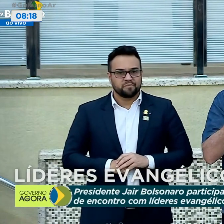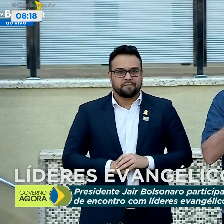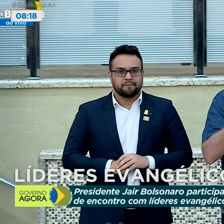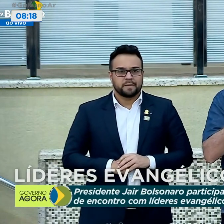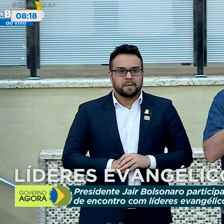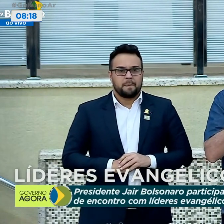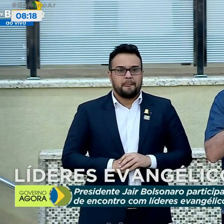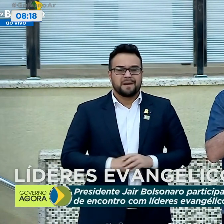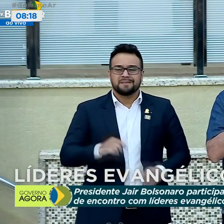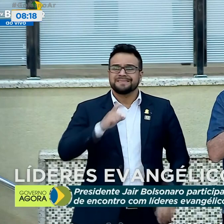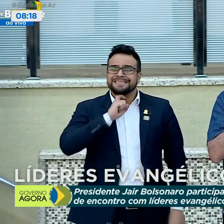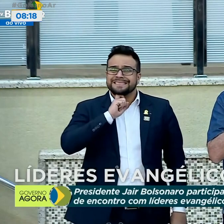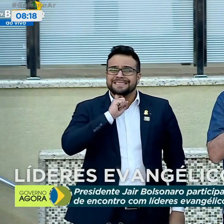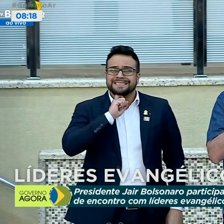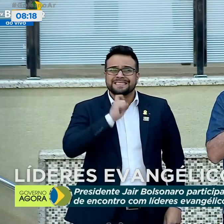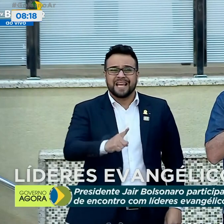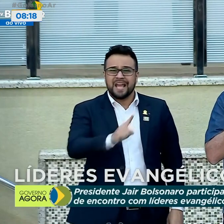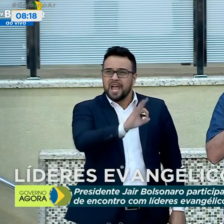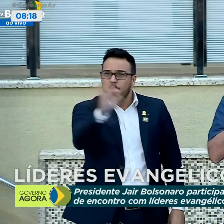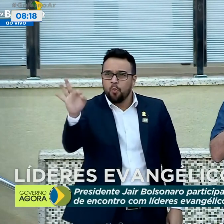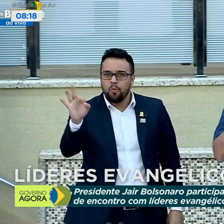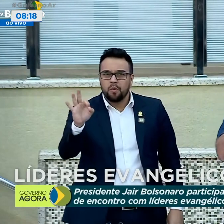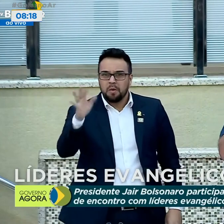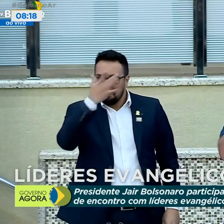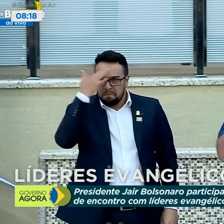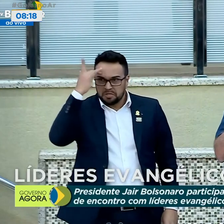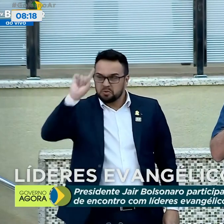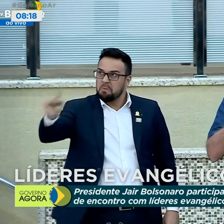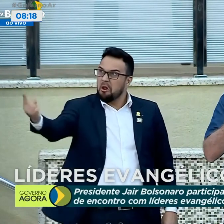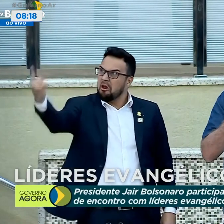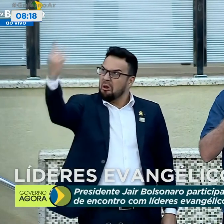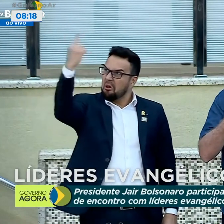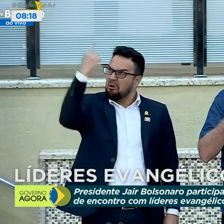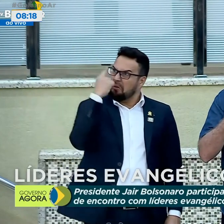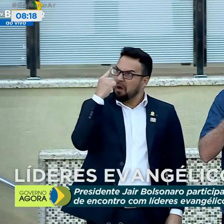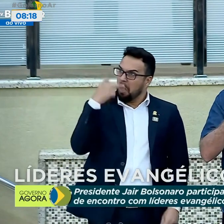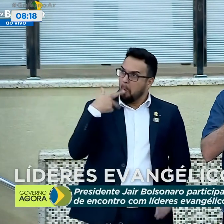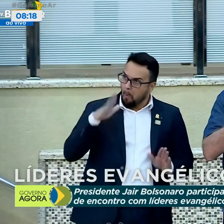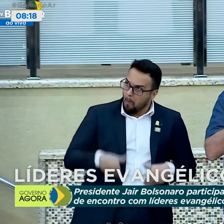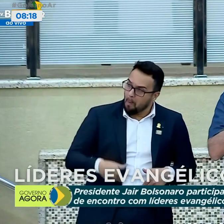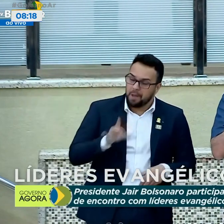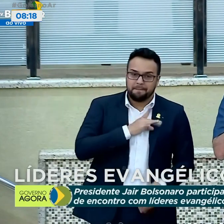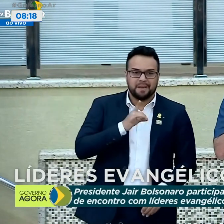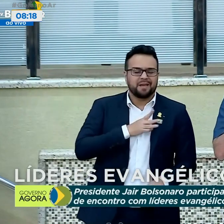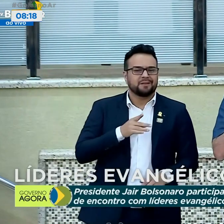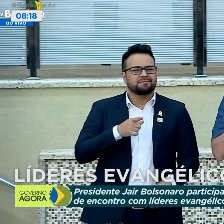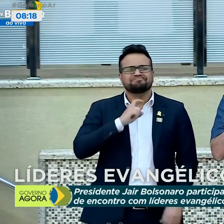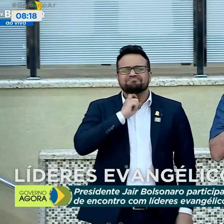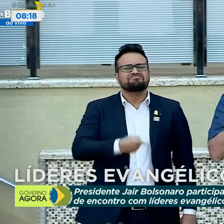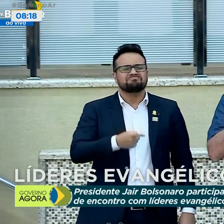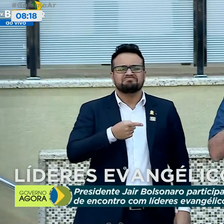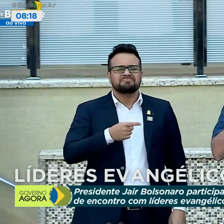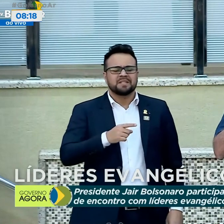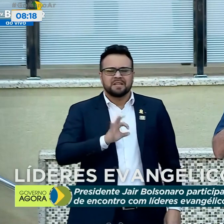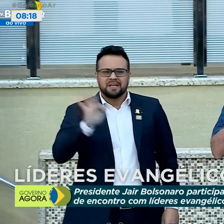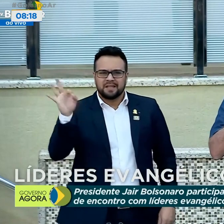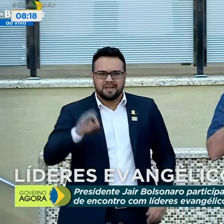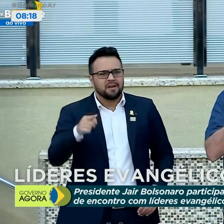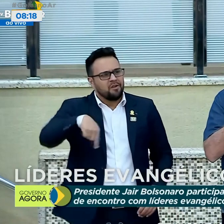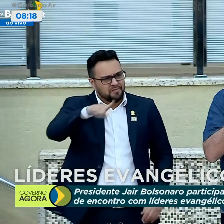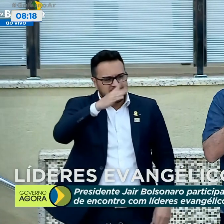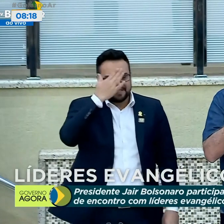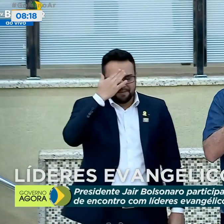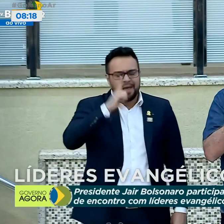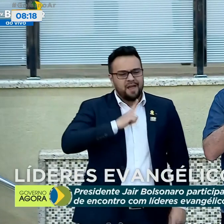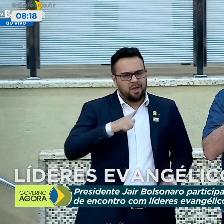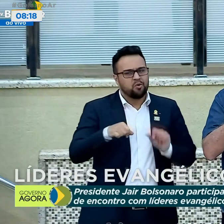Nenhum homem aqui na Terra vai me abedrontar. Tenha consciência que estou fazendo a coisa